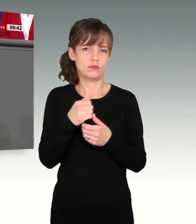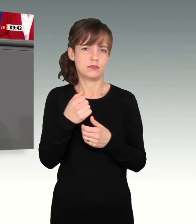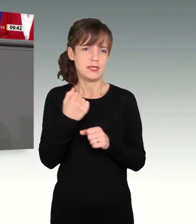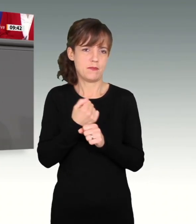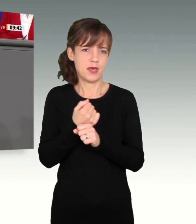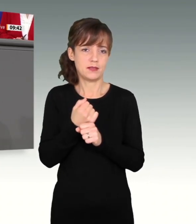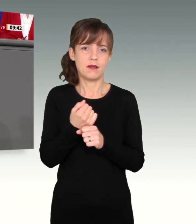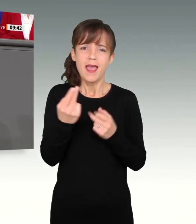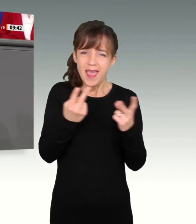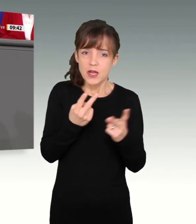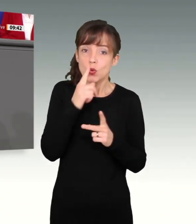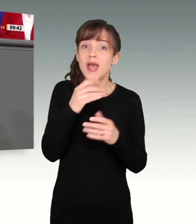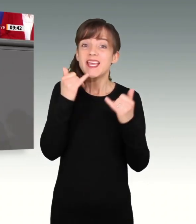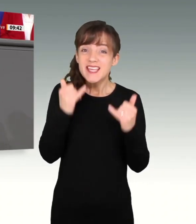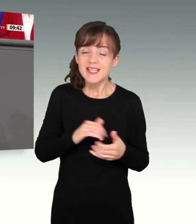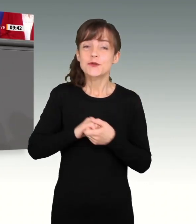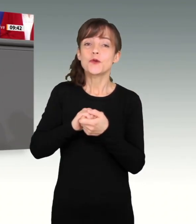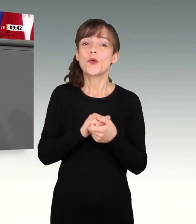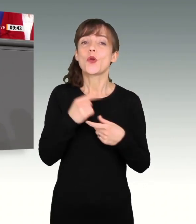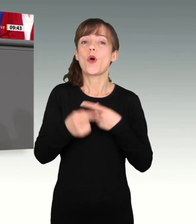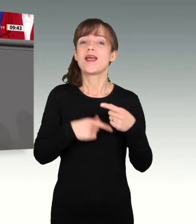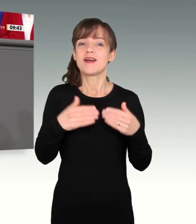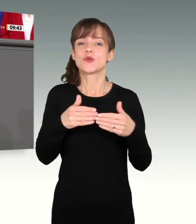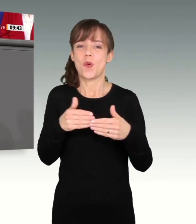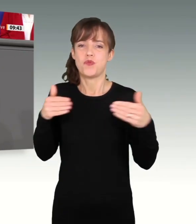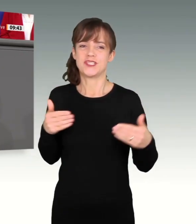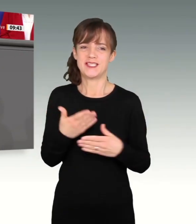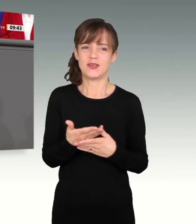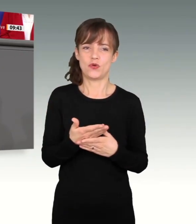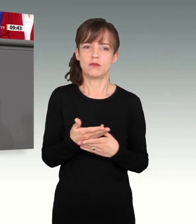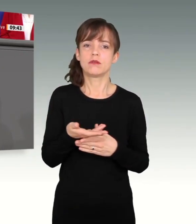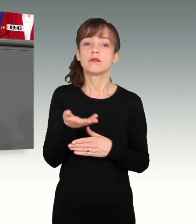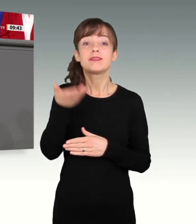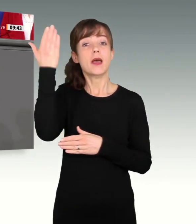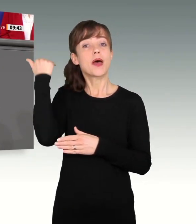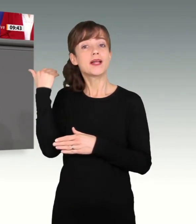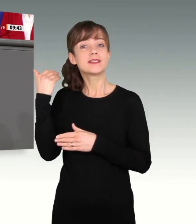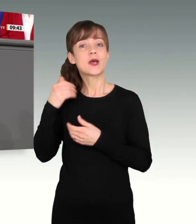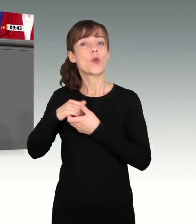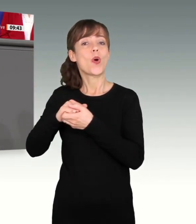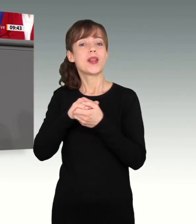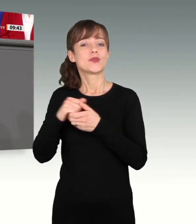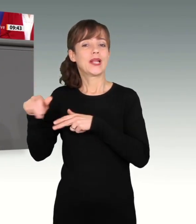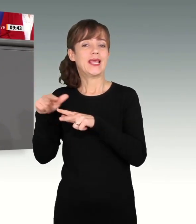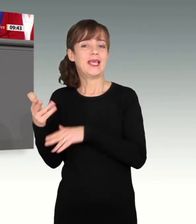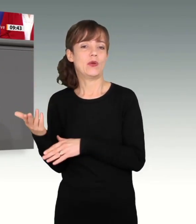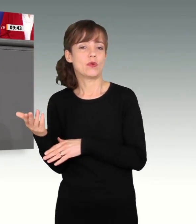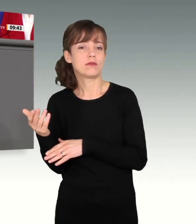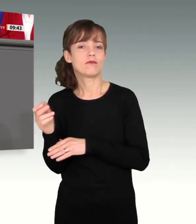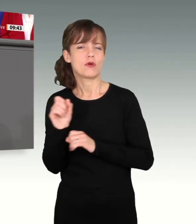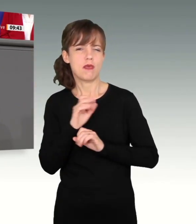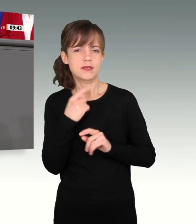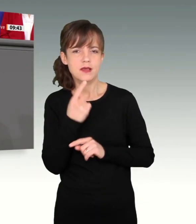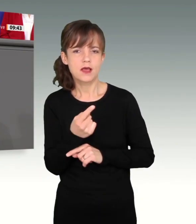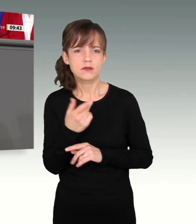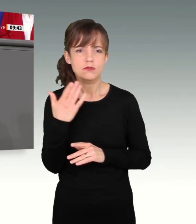sie in der Koalition in der Regierung. Und um es klar zu sagen, ich finde das, dass Sie einerseits es so sagen, andererseits es so sagen, ich finde das nicht ehrlich,